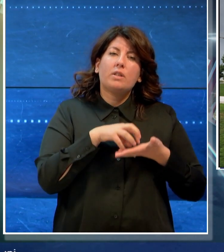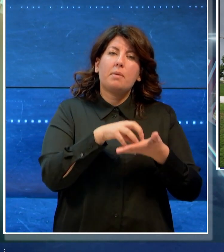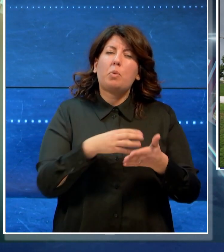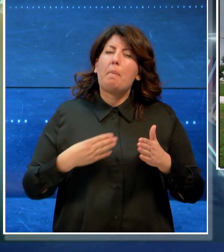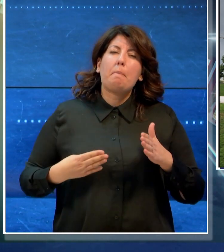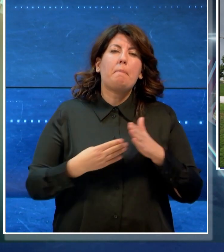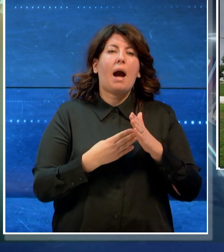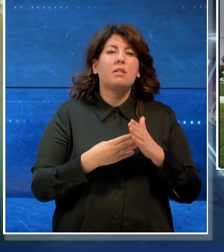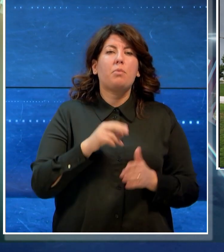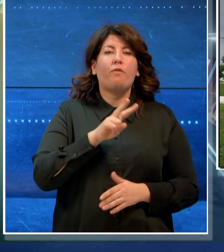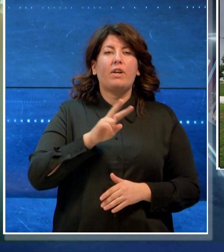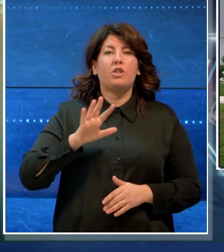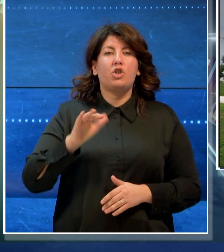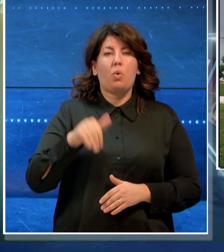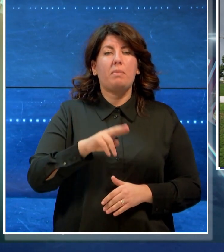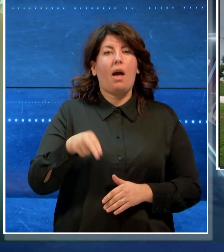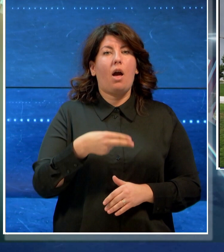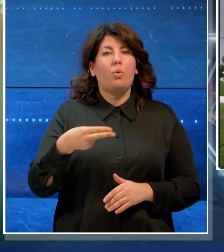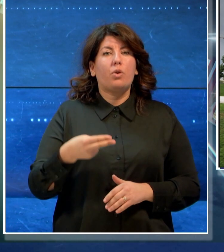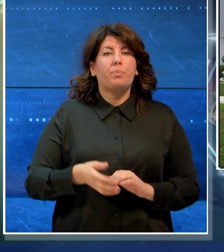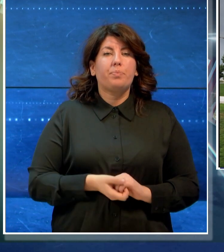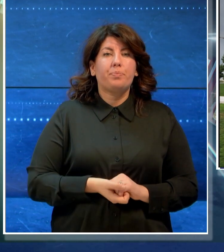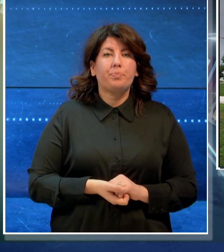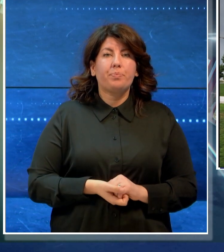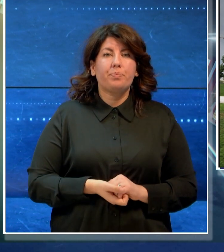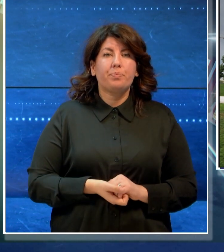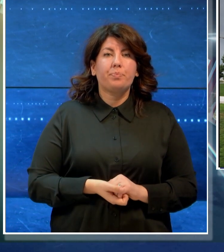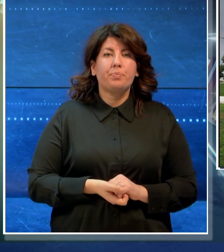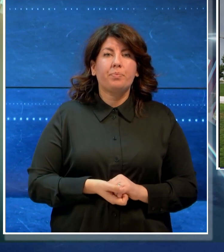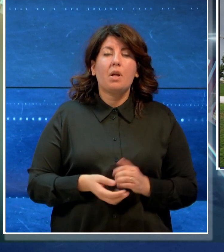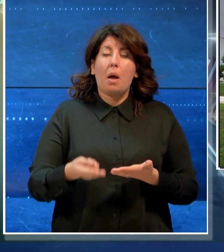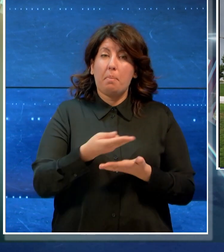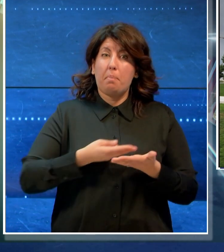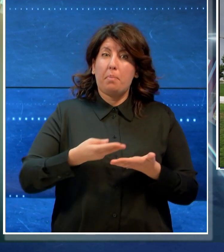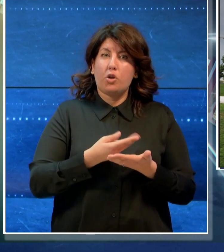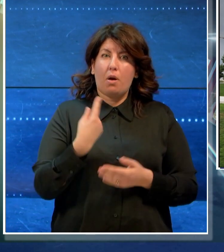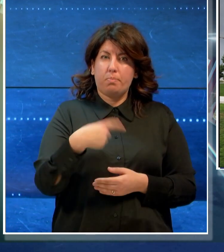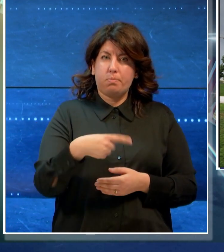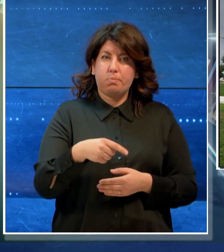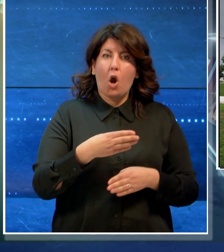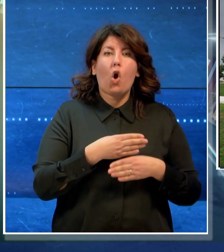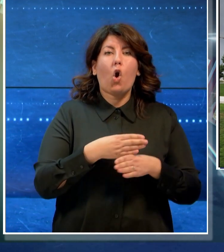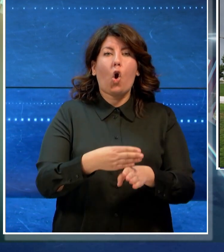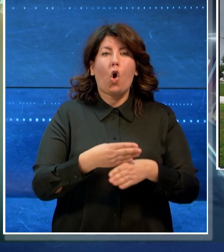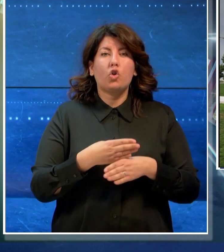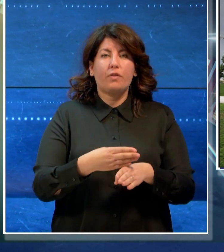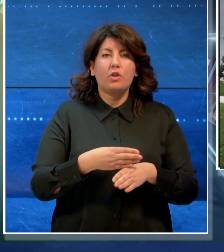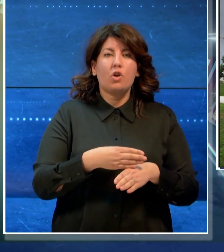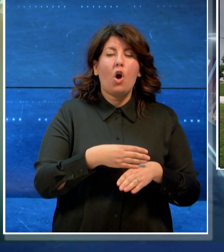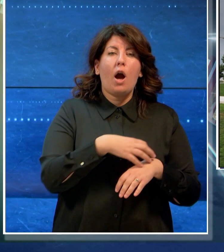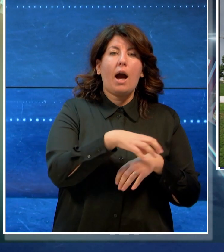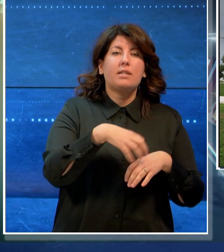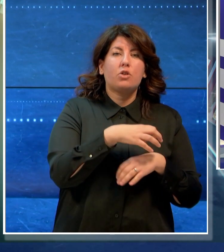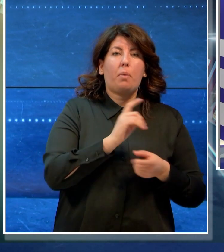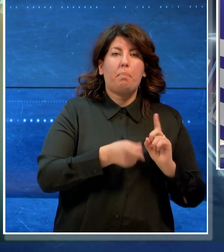di 25.000 euro. Il progetto condiviso tra l'assessorato alle politiche